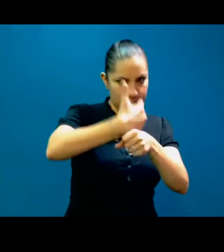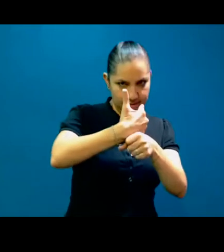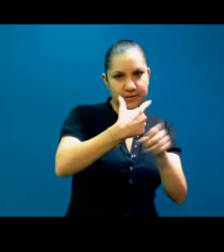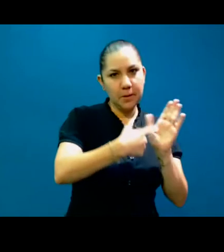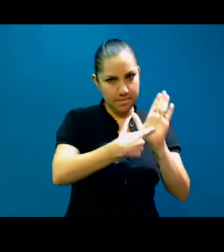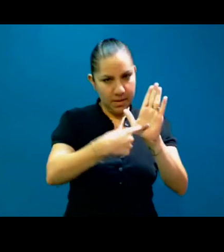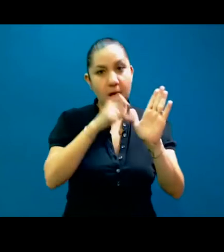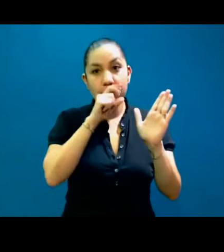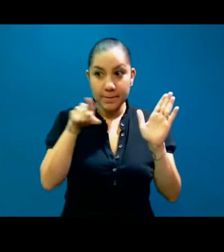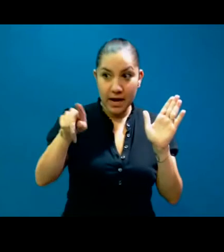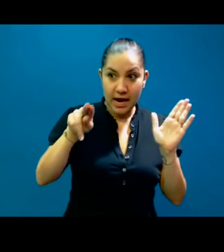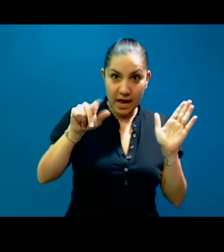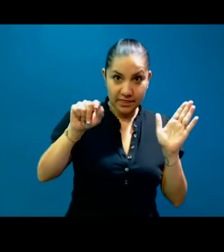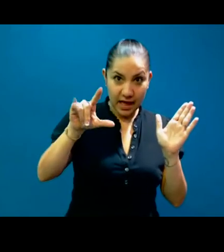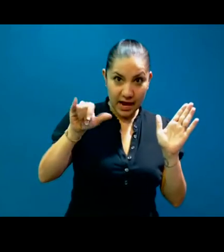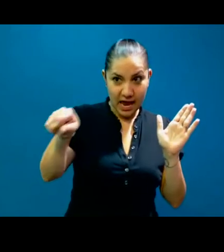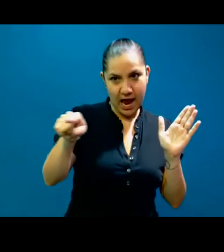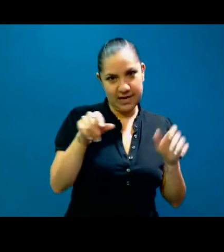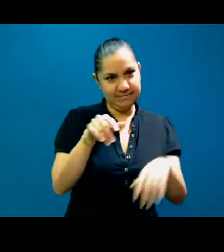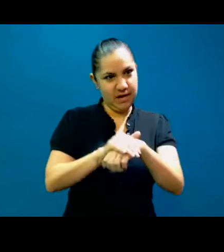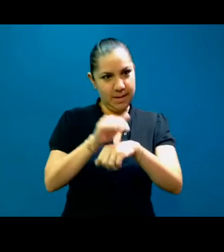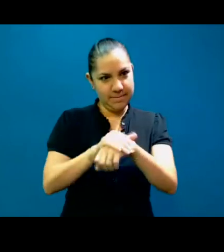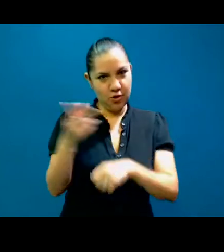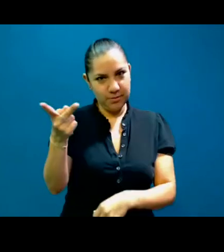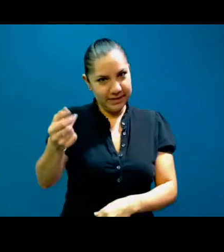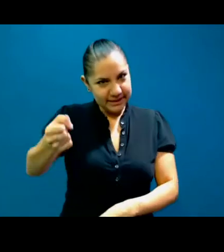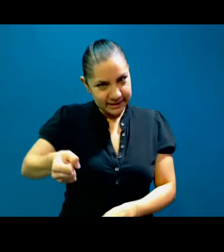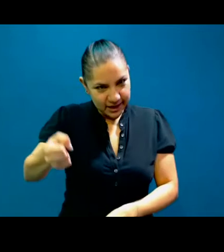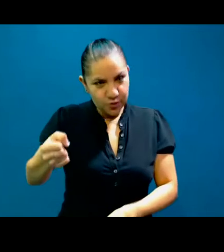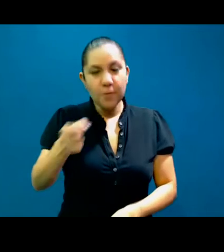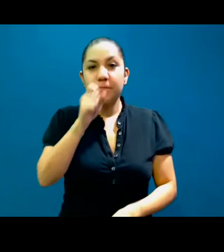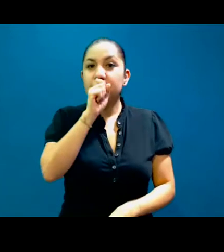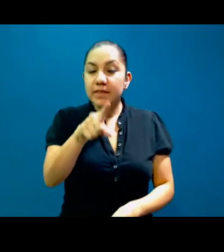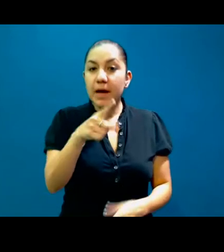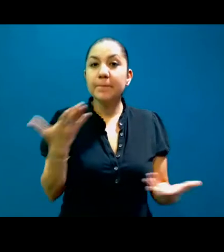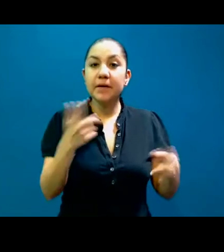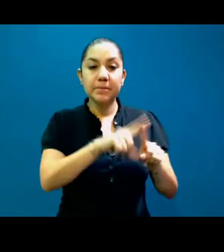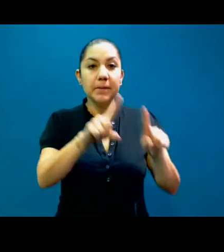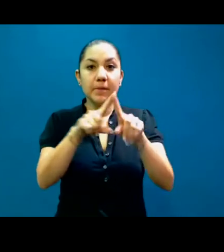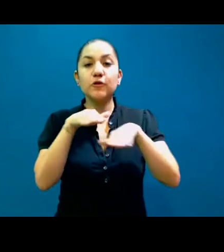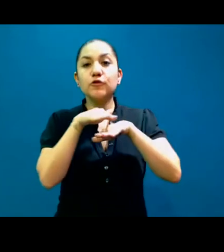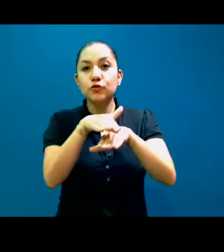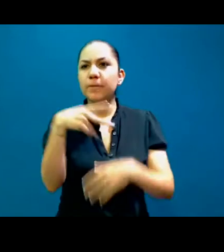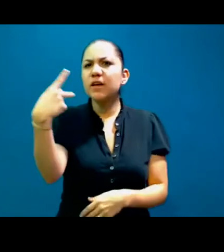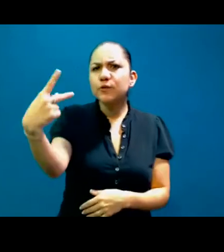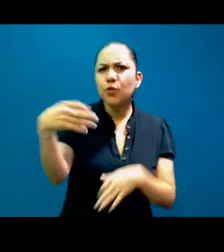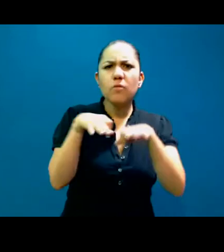sobre todo para Natalia, que es buena amiga de él, y ya vamos a conocer un poquito de qué hace. Su labor es bastante también bonita, bien impresionante.